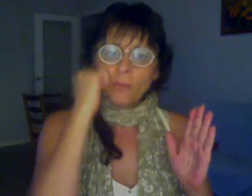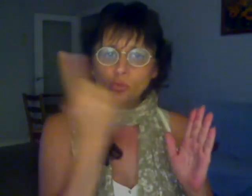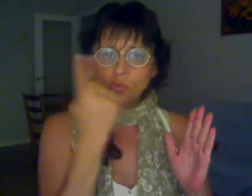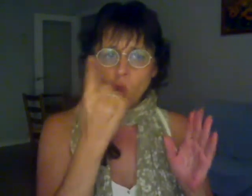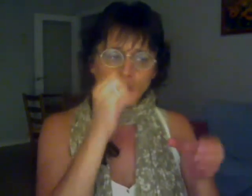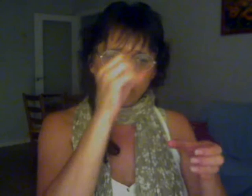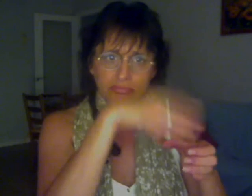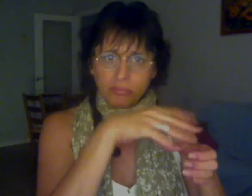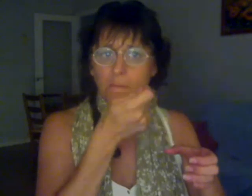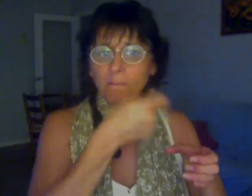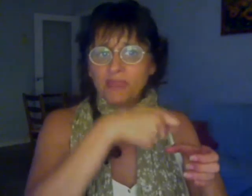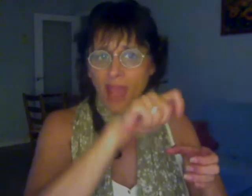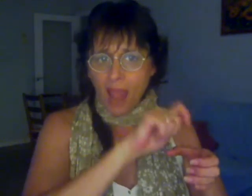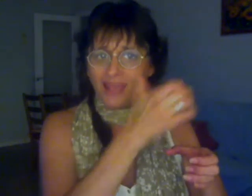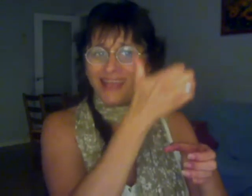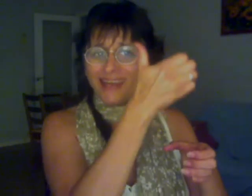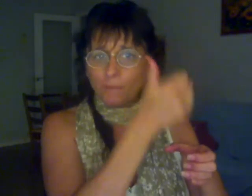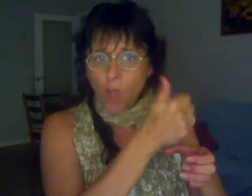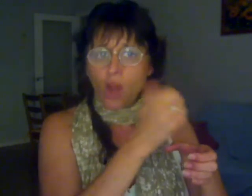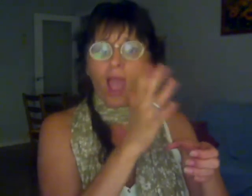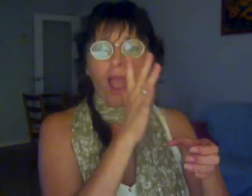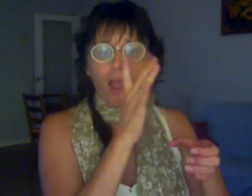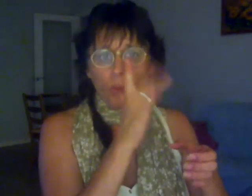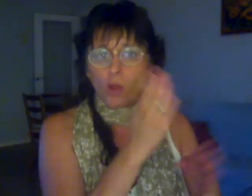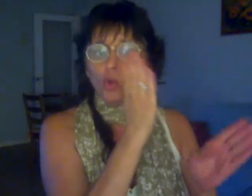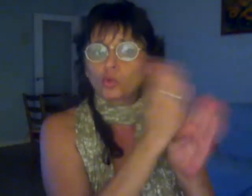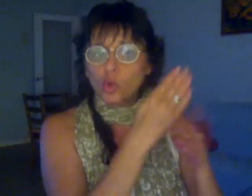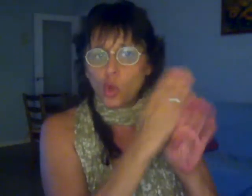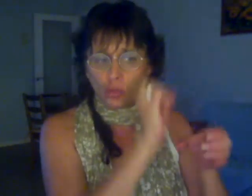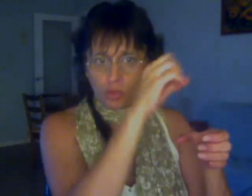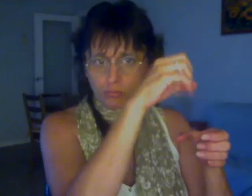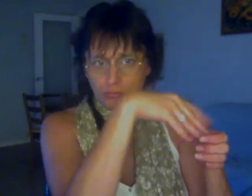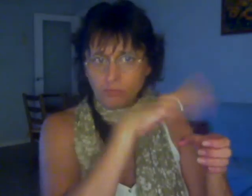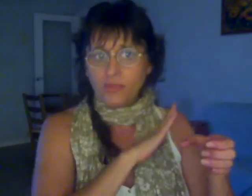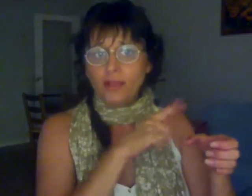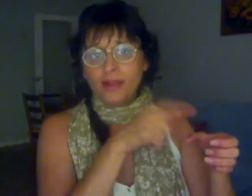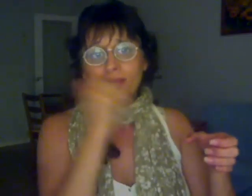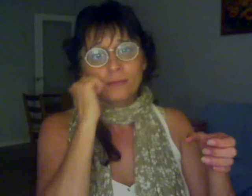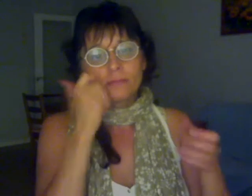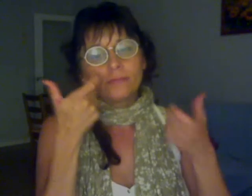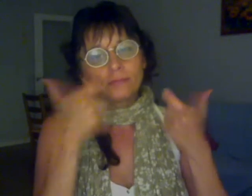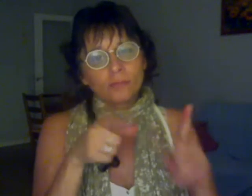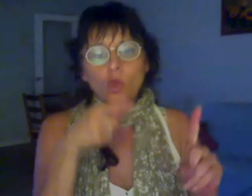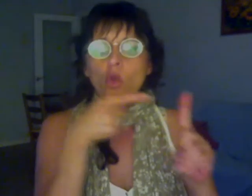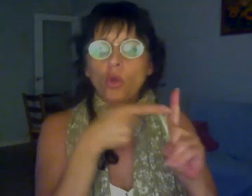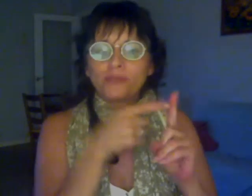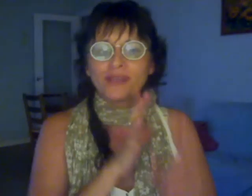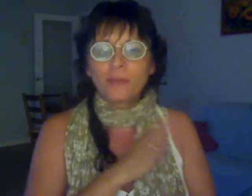Está bien, sí Para que no sabemos Mi cerebro tenía de oro Nos hablamos de la forma Revela por